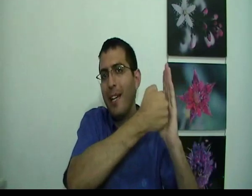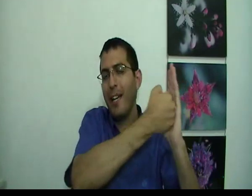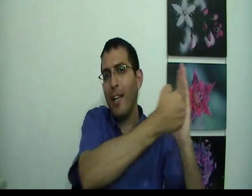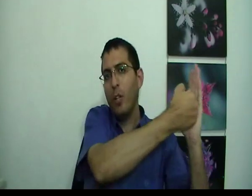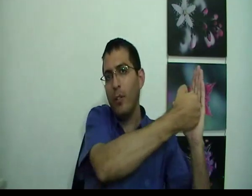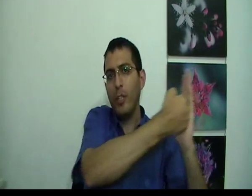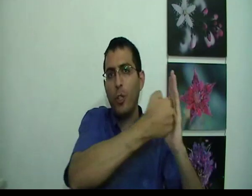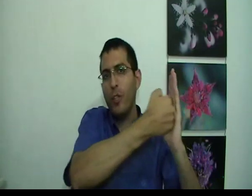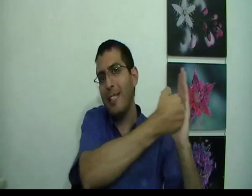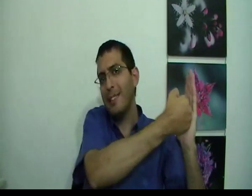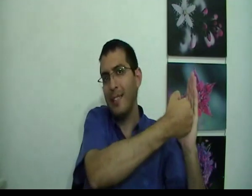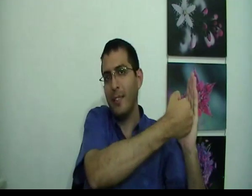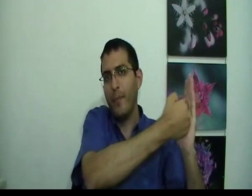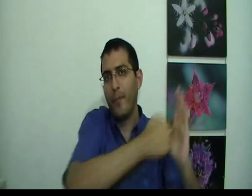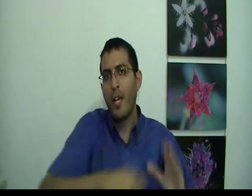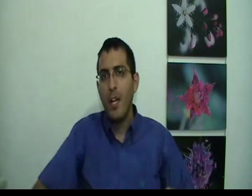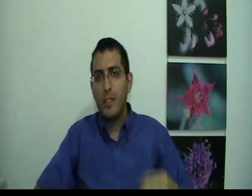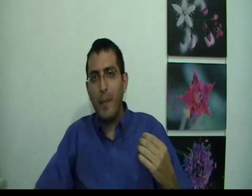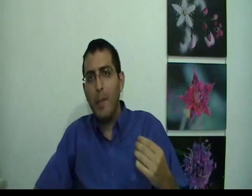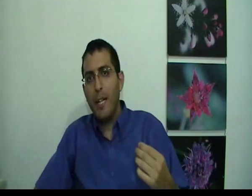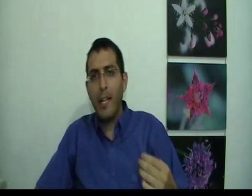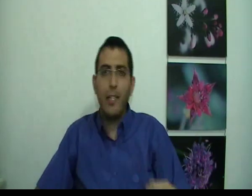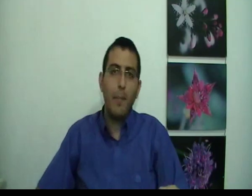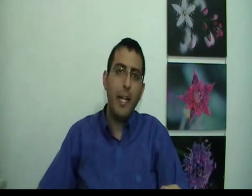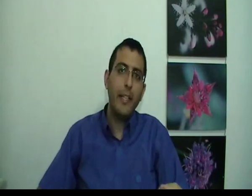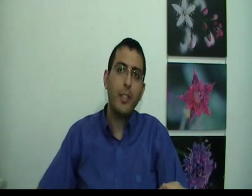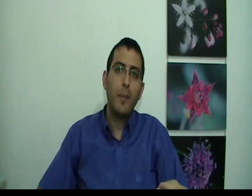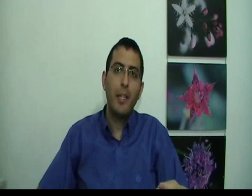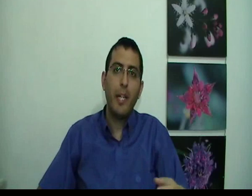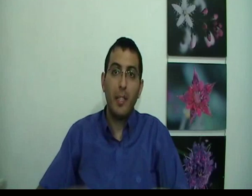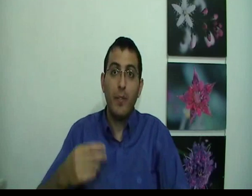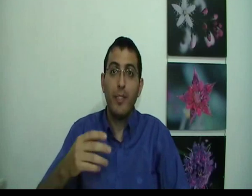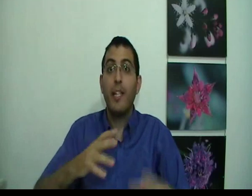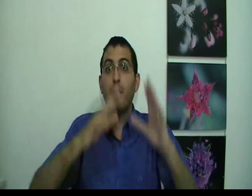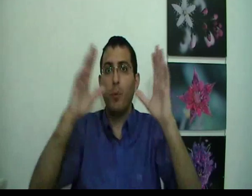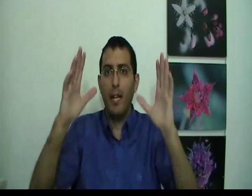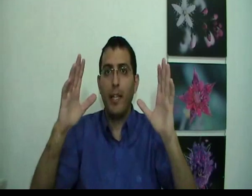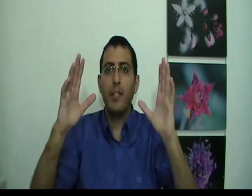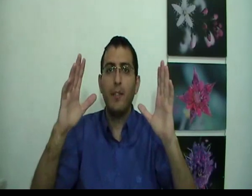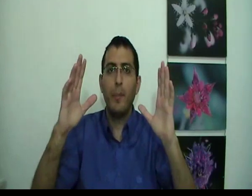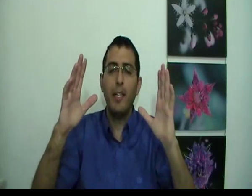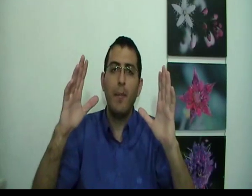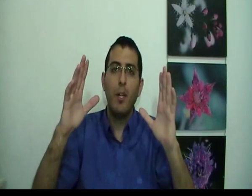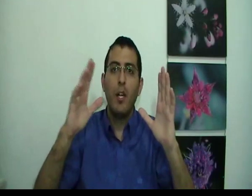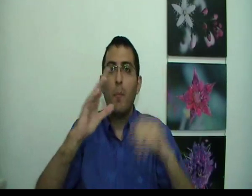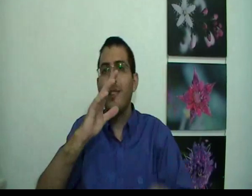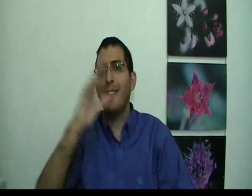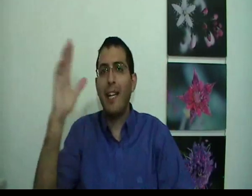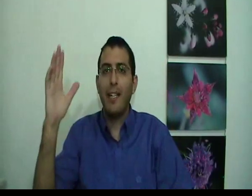אחר גדול יותר שעוד יד זאזה עכשיו מה אני בא להגיד? אני בא להגיד שכשבן אדם נגיד עכשיו עושה נגיד פעולה נגיד עכשיו שבן אדם מוזיז רק יד